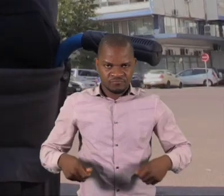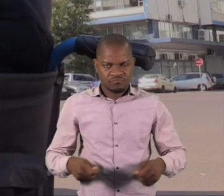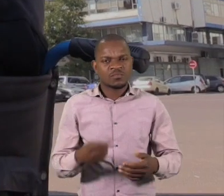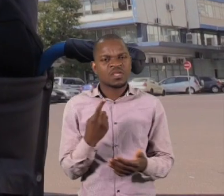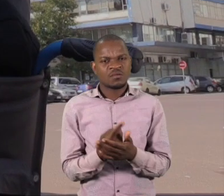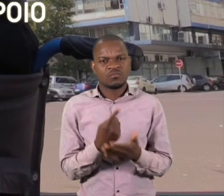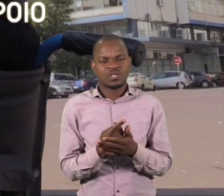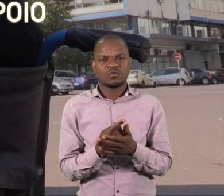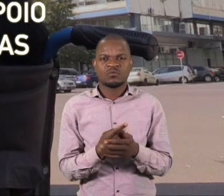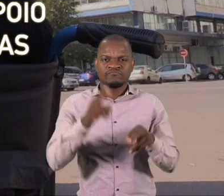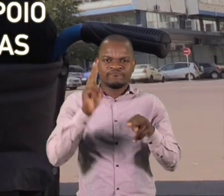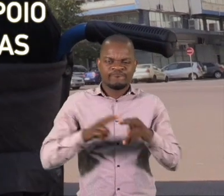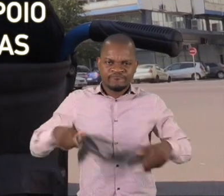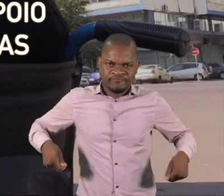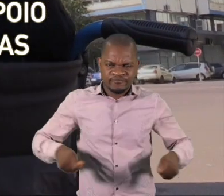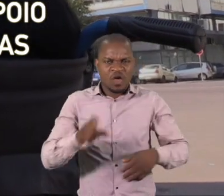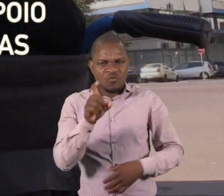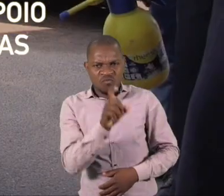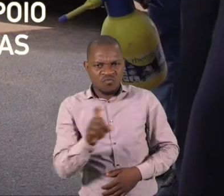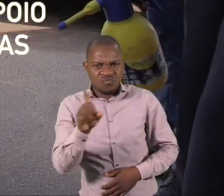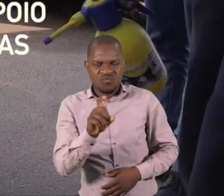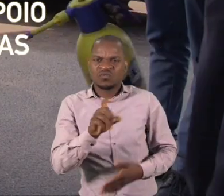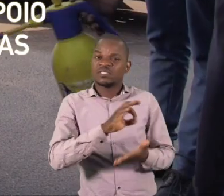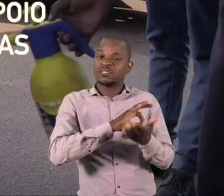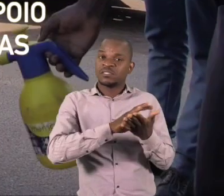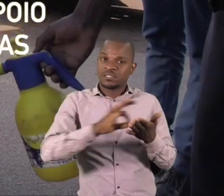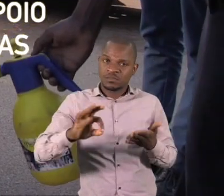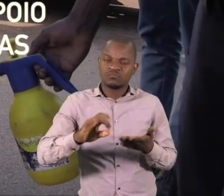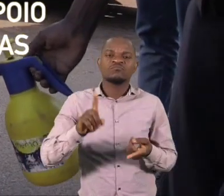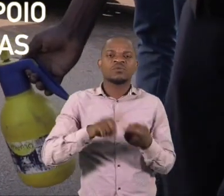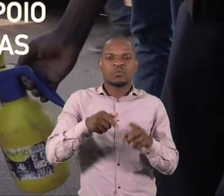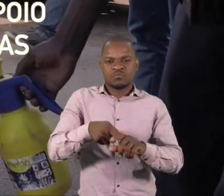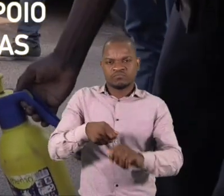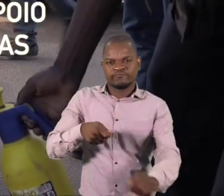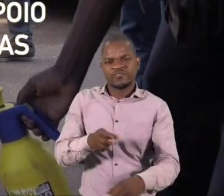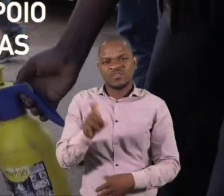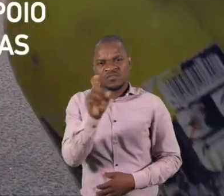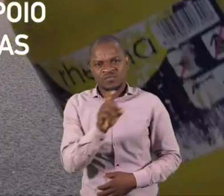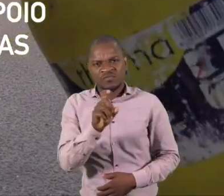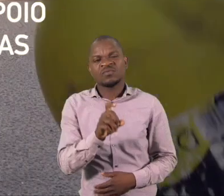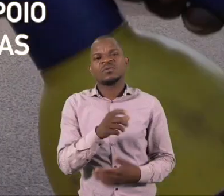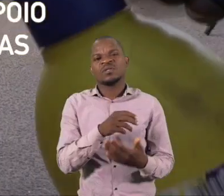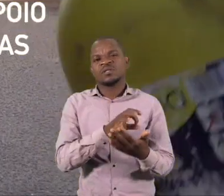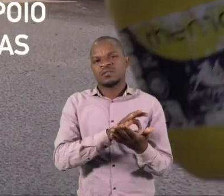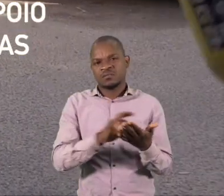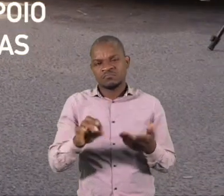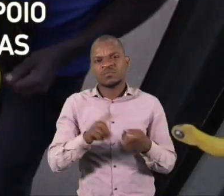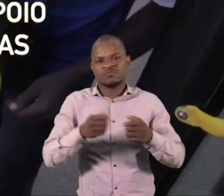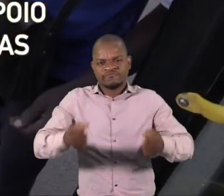Desinfetar todas as zonas de apoio da cadeira de rodas, canadiana ou outro meio de compensação do passageiro. O